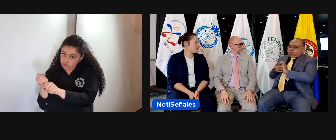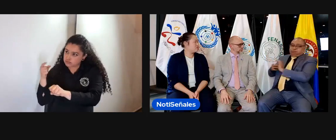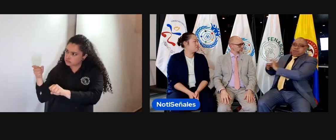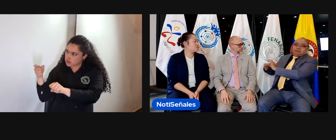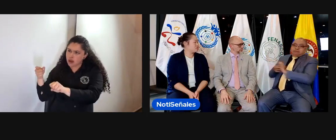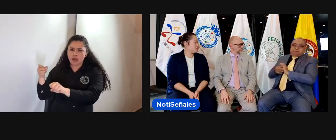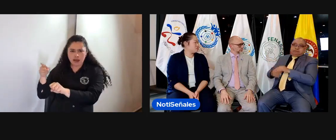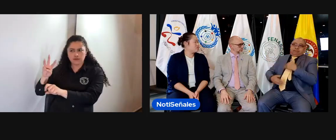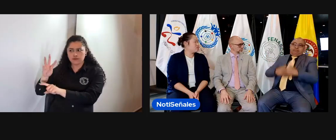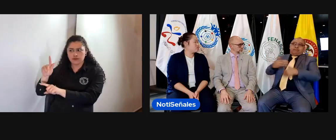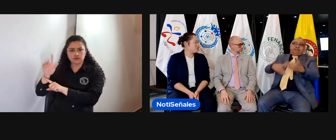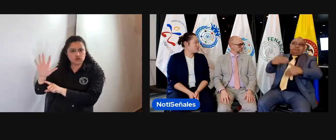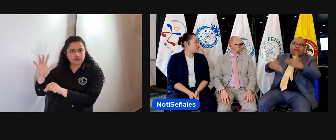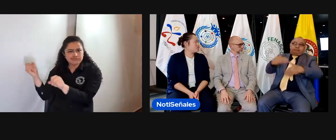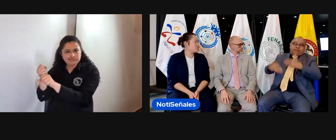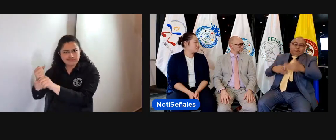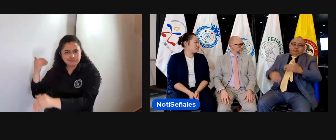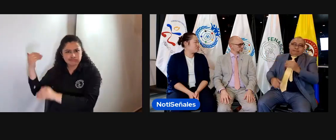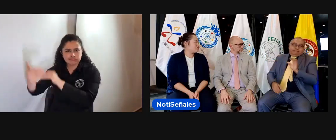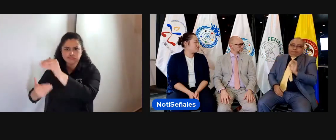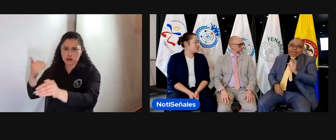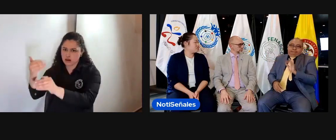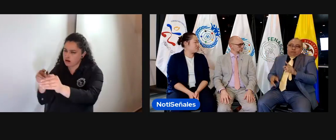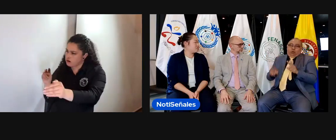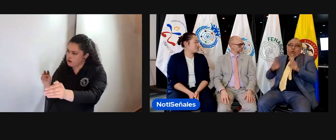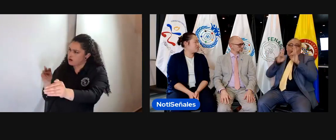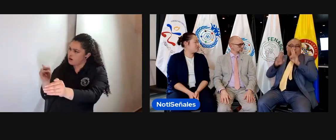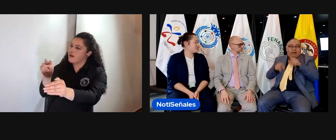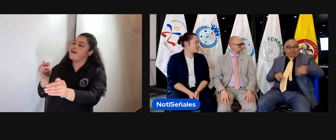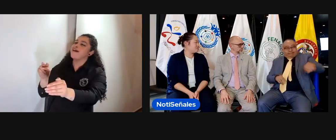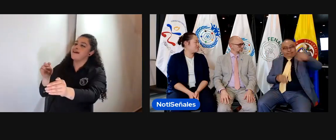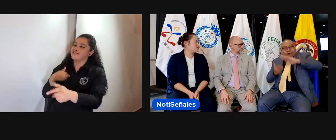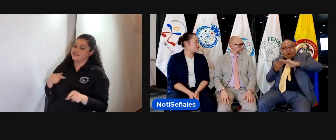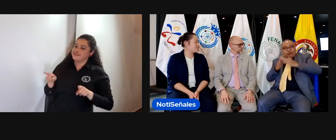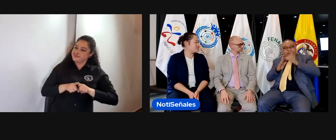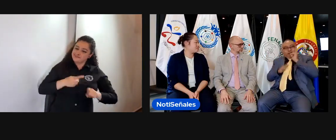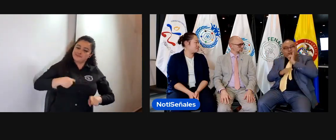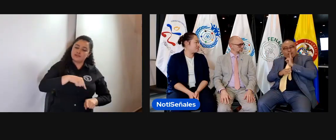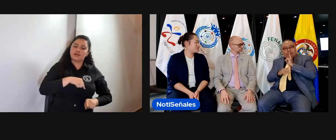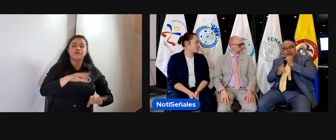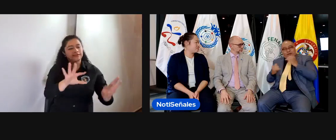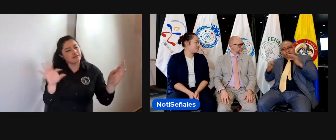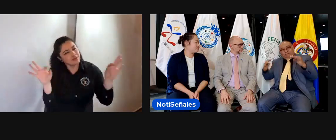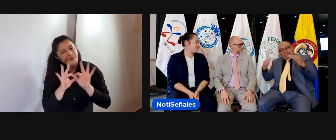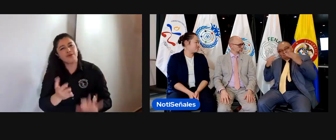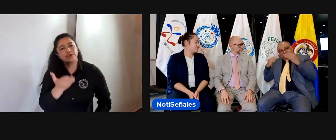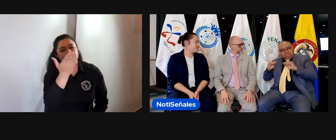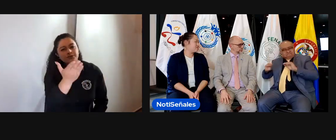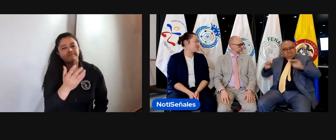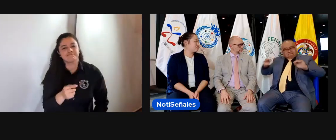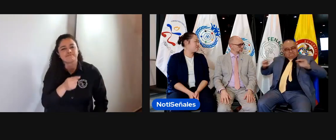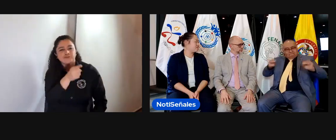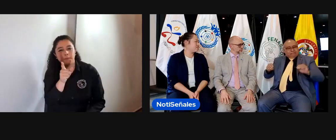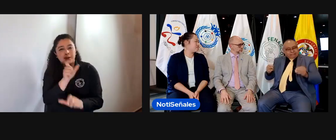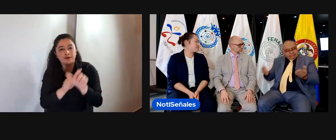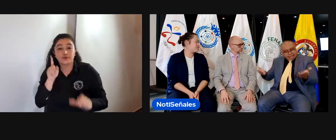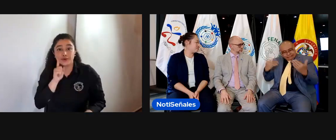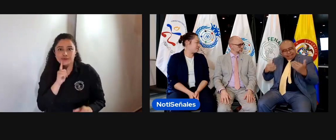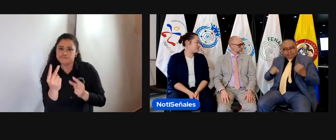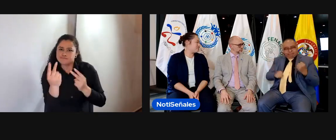cómo los trabajamos, los aterrizamos a territorio colombiano, y así vamos adelantando nuestros procesos y nuestras acciones. Las personas sordas que nos